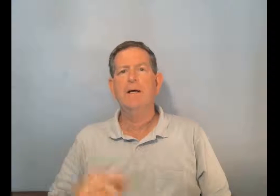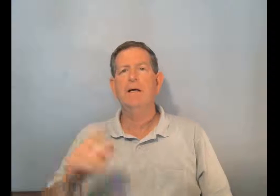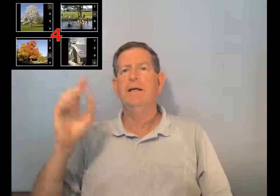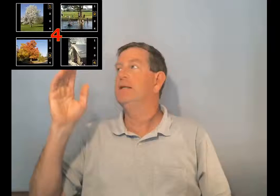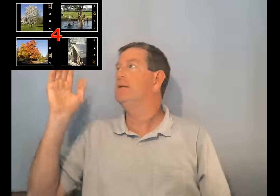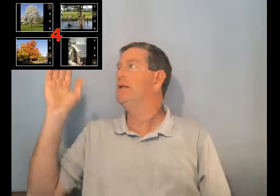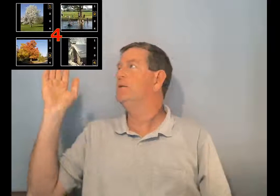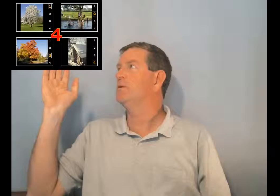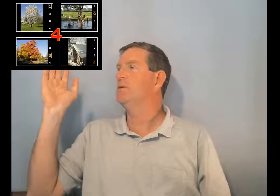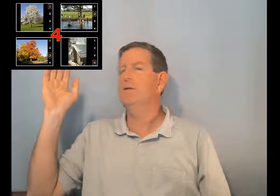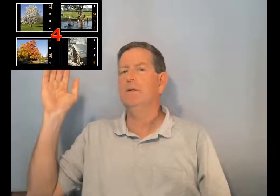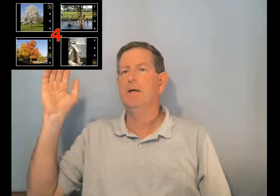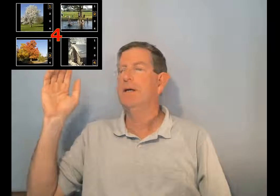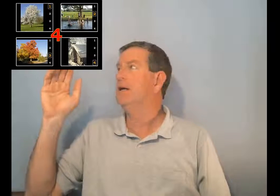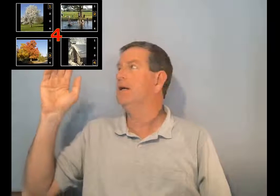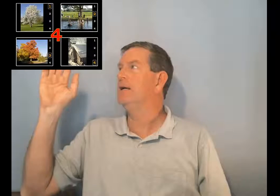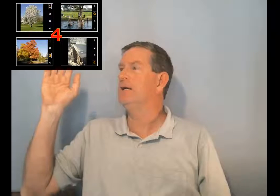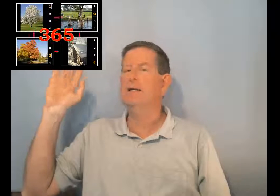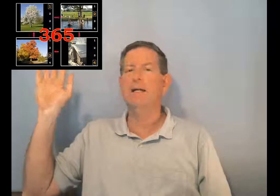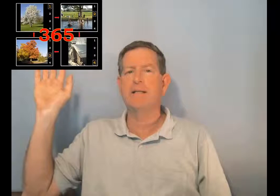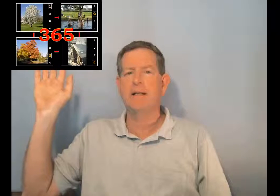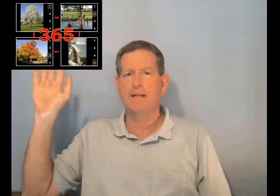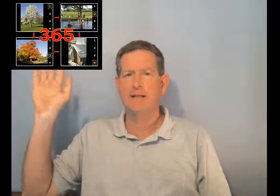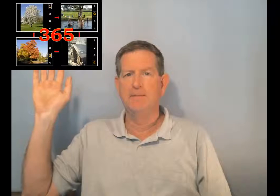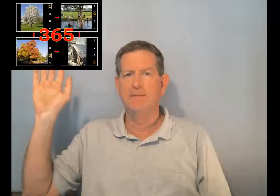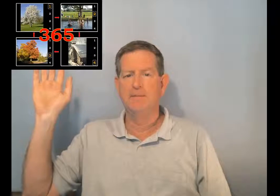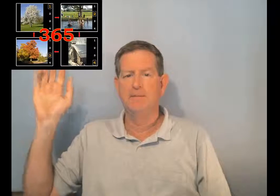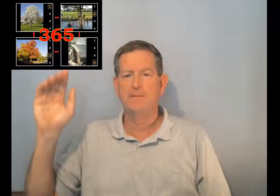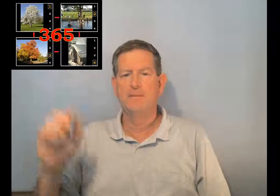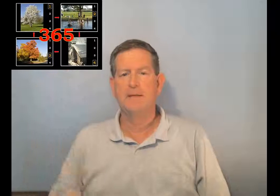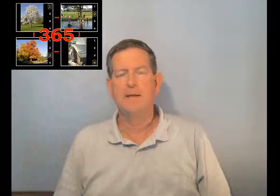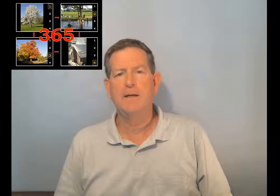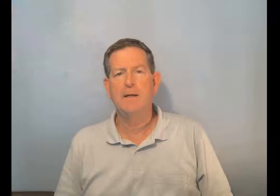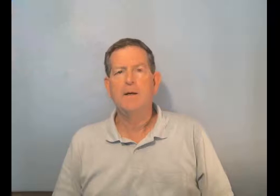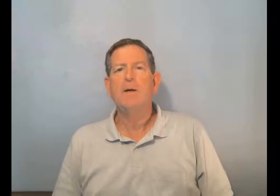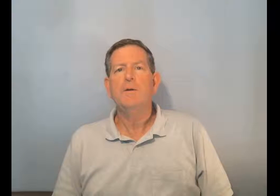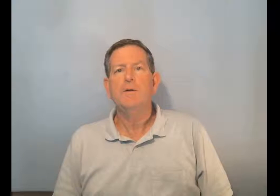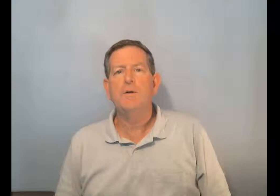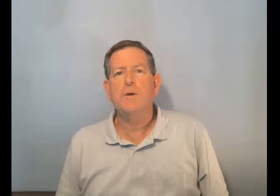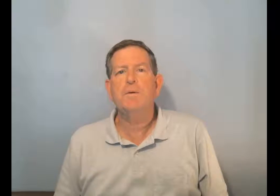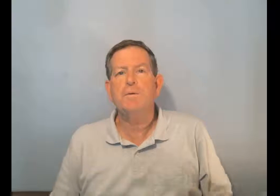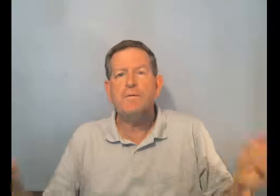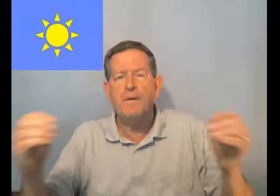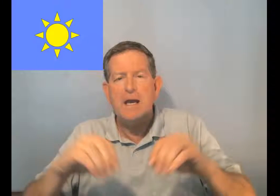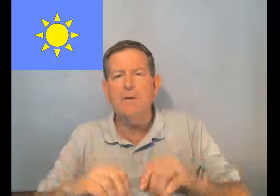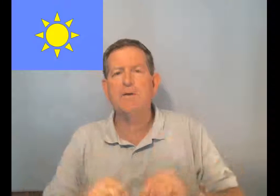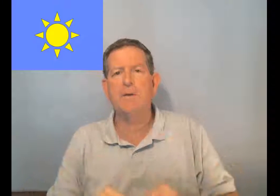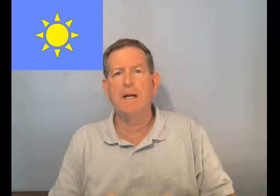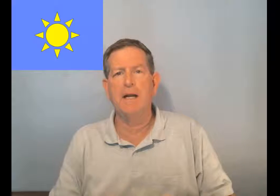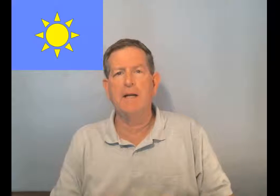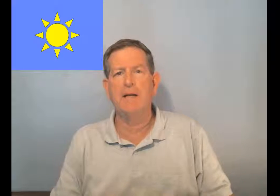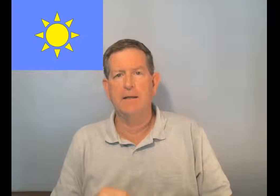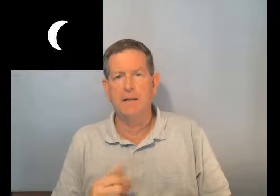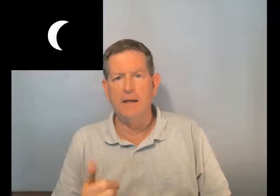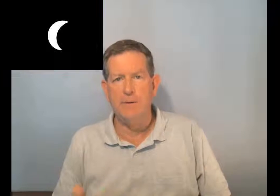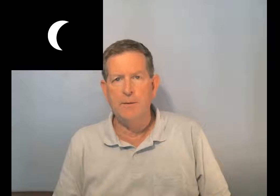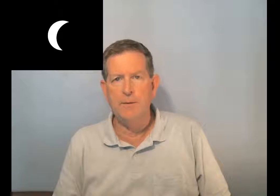les saisons et les années. Dieu fait le soleil, la lune